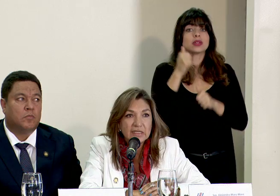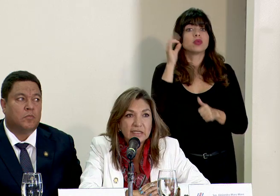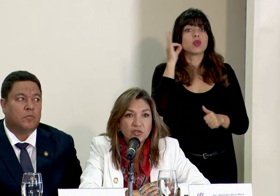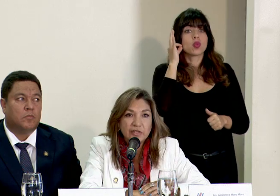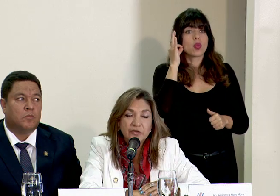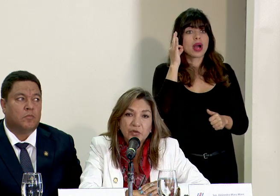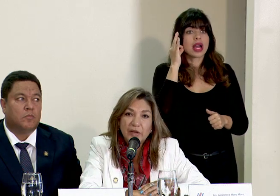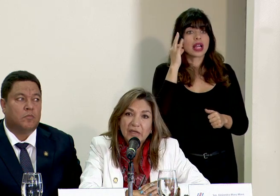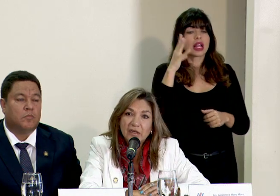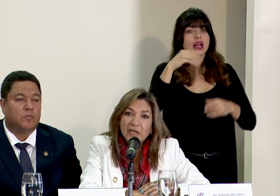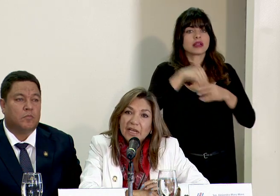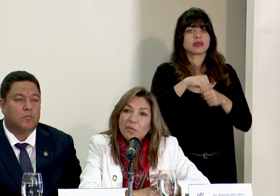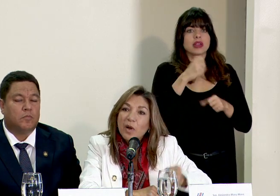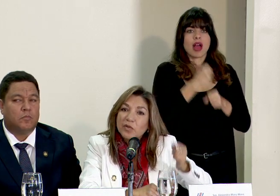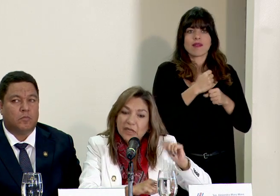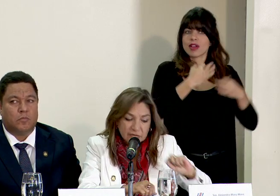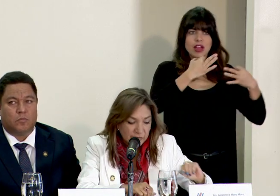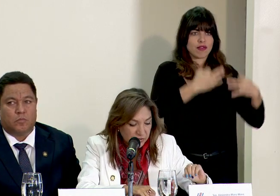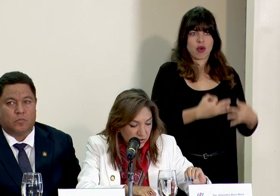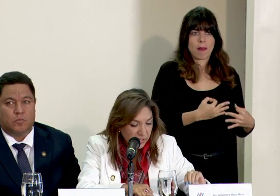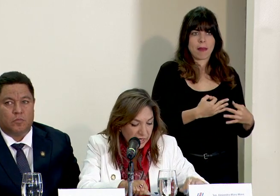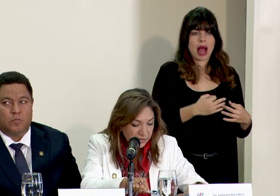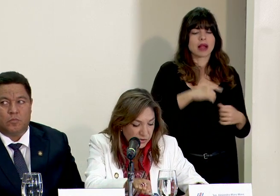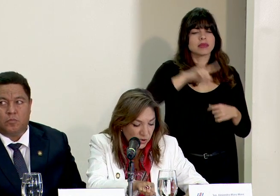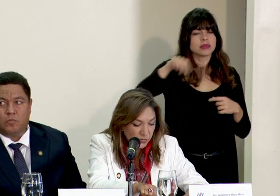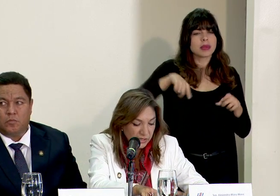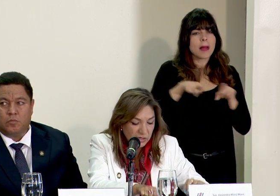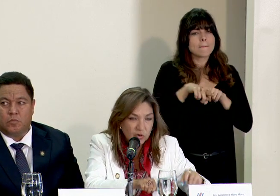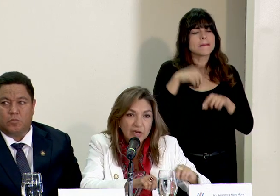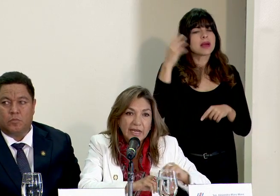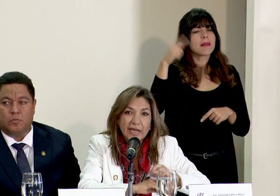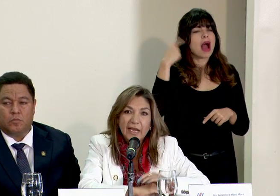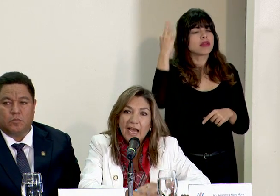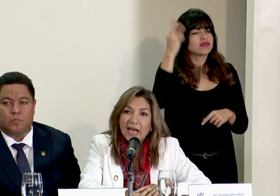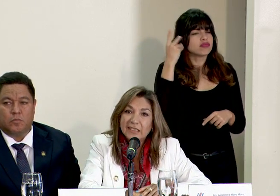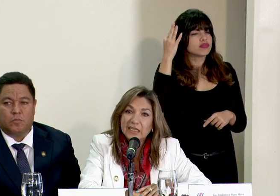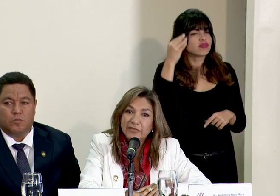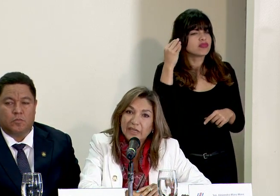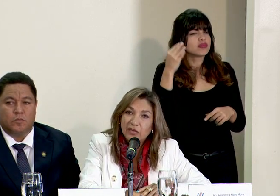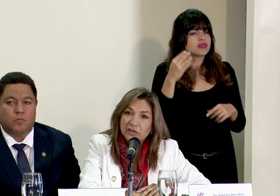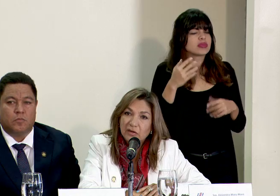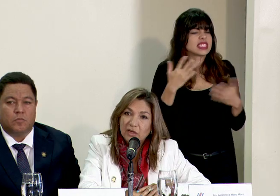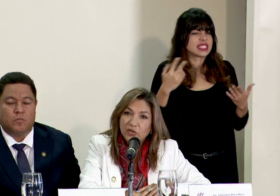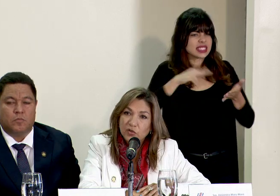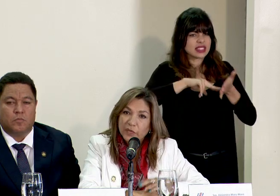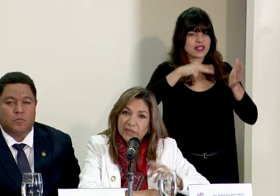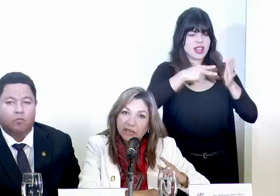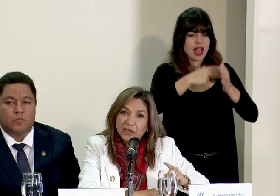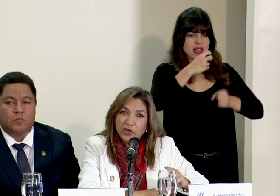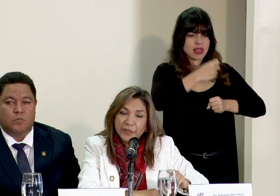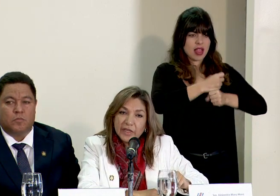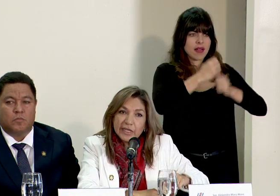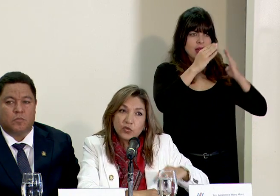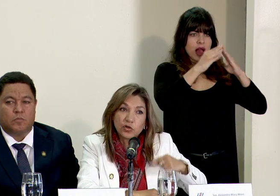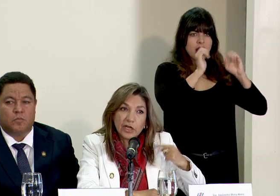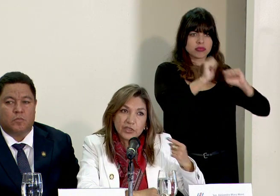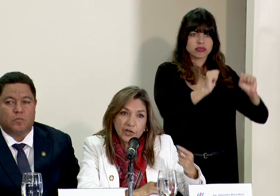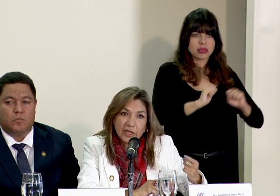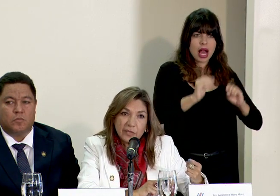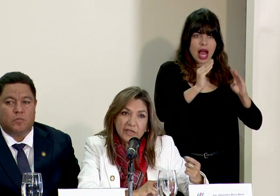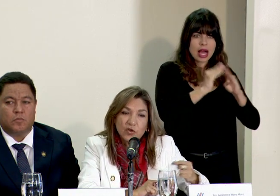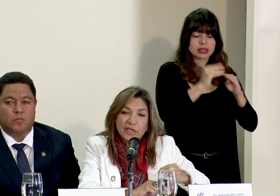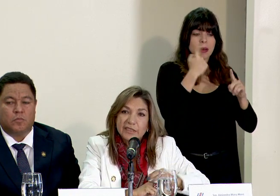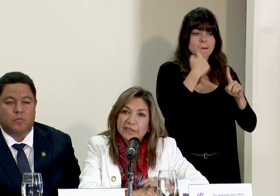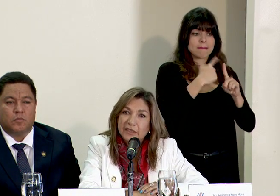están en el sector informal. Vamos a reflexionar sobre lo que ha significado el trabajo doméstico y su